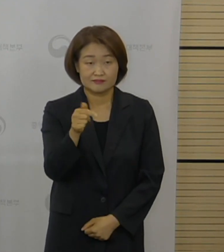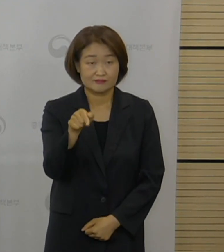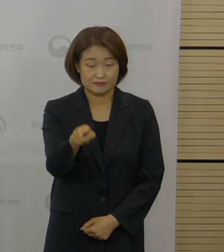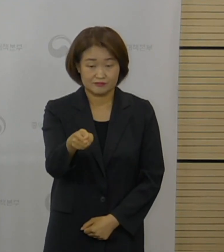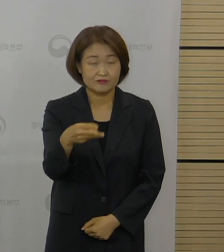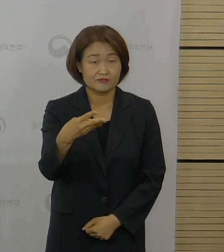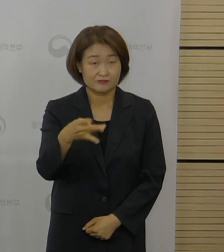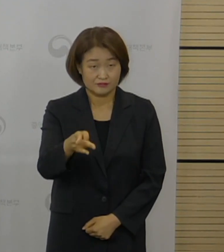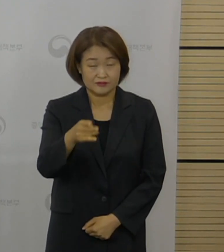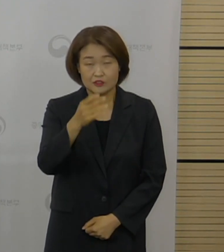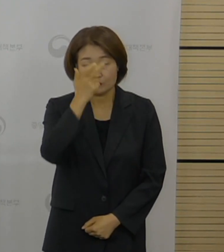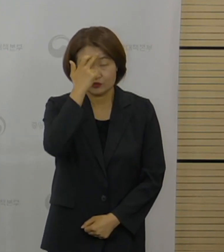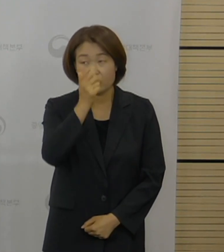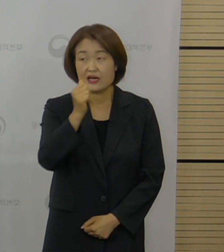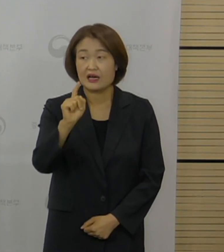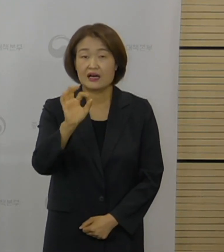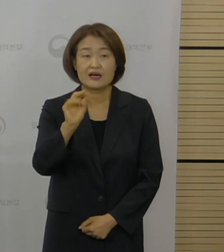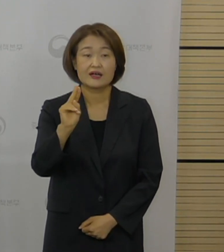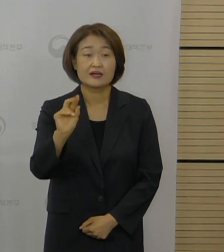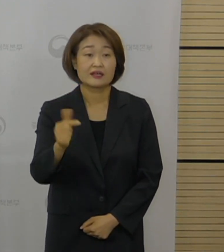기자님 질문입니다.